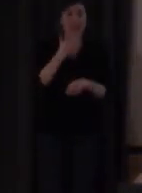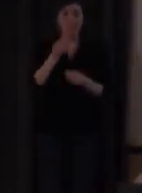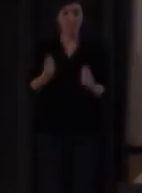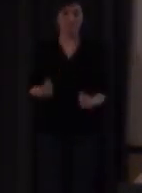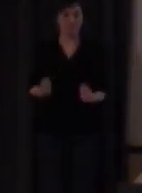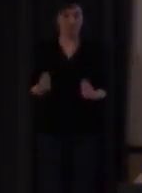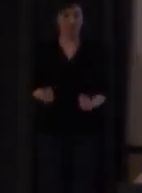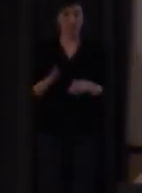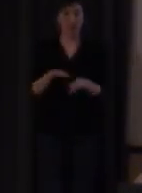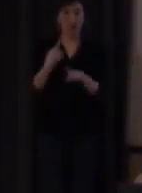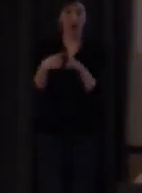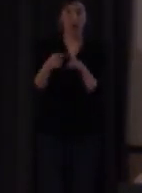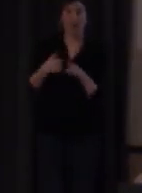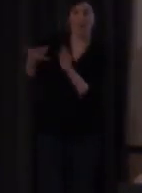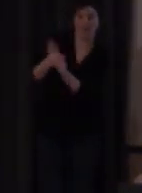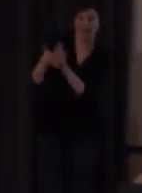algo de lo que hayamos visto